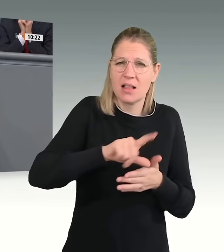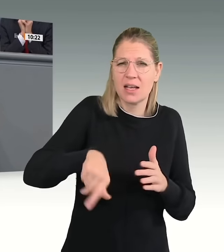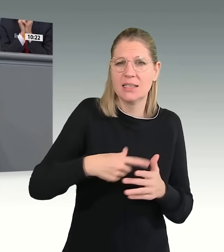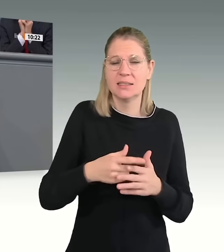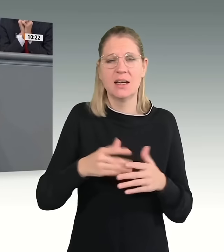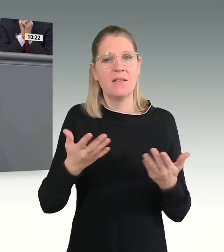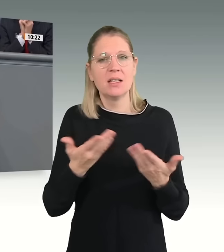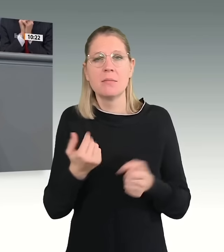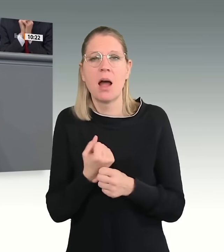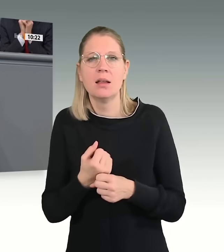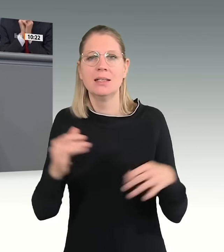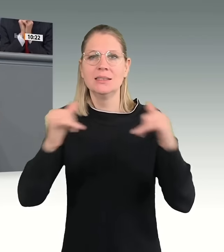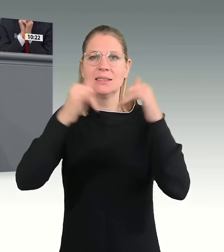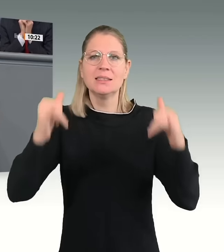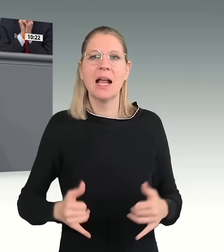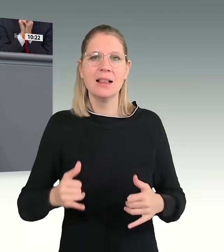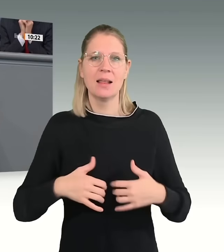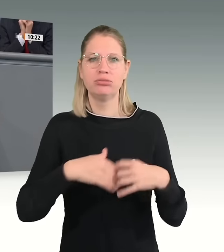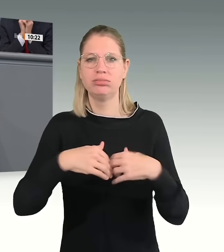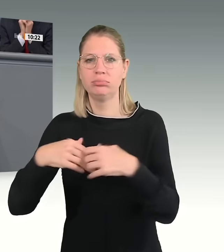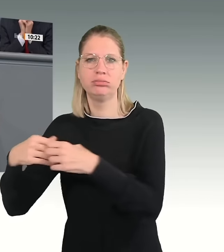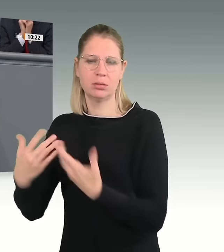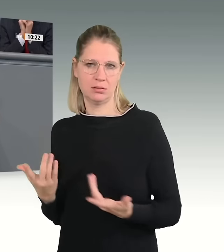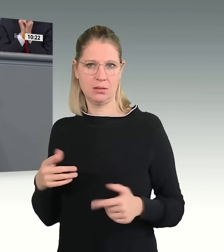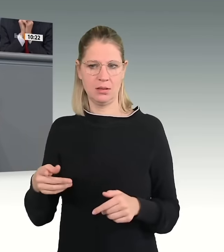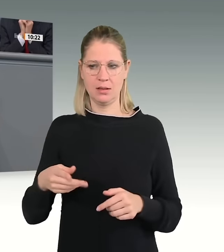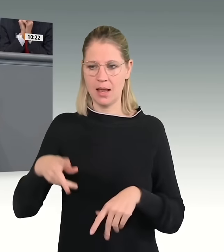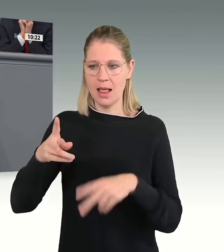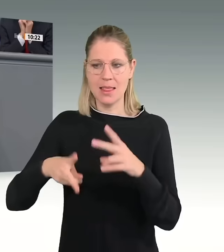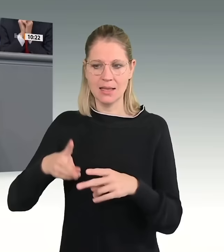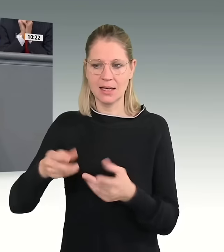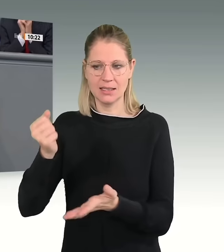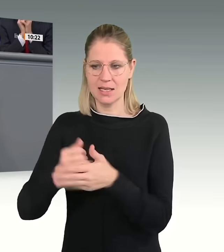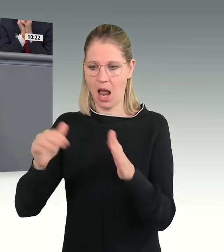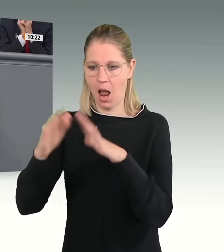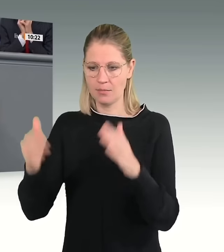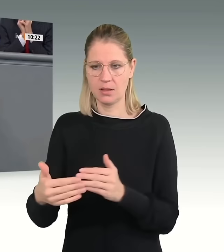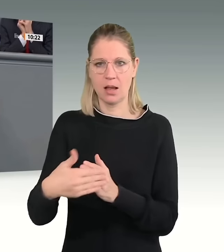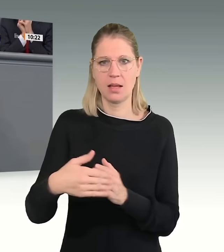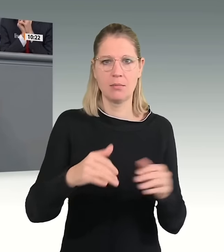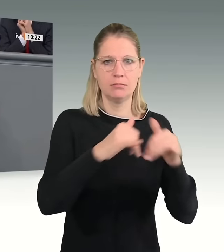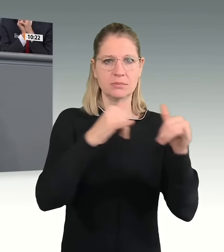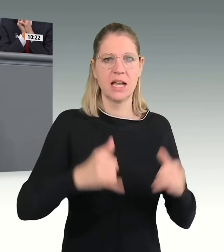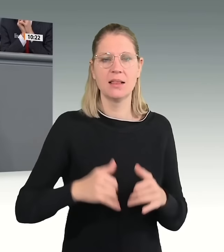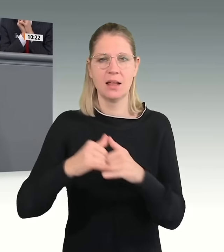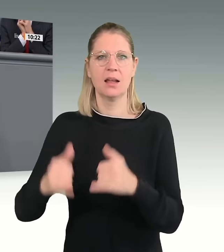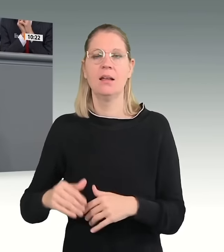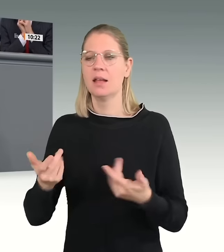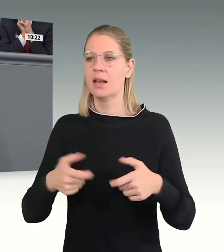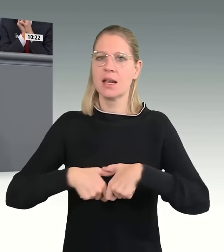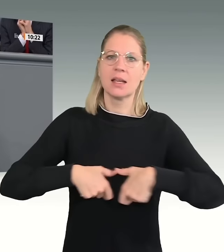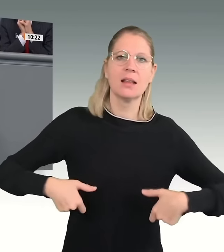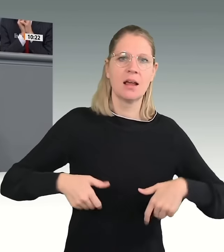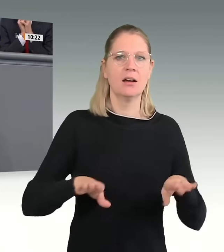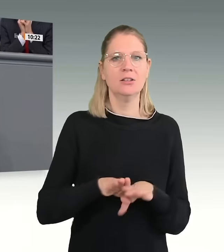an den Landratsämtern aufgestellt, um die Menschen unterzubringen. Wir erleben eine Überlastung in den Kitas, in den Schulen, in den